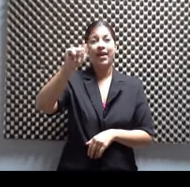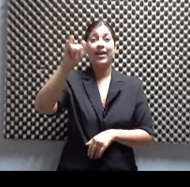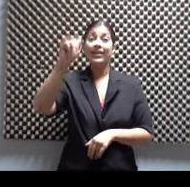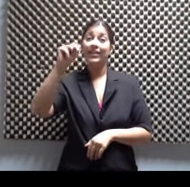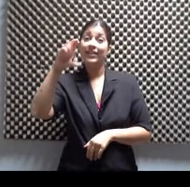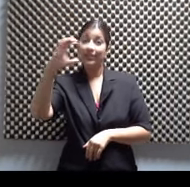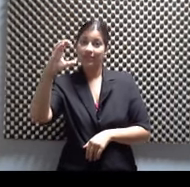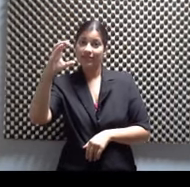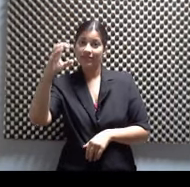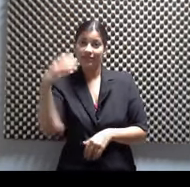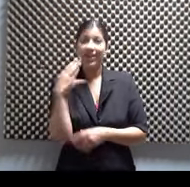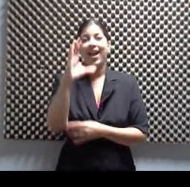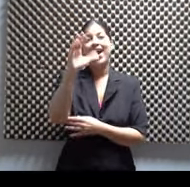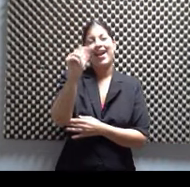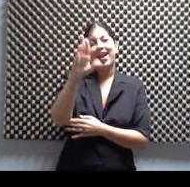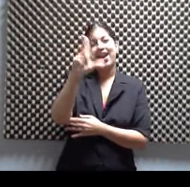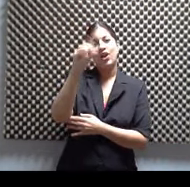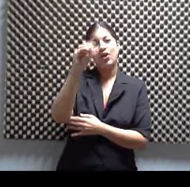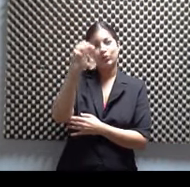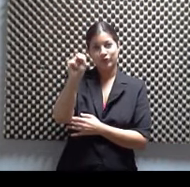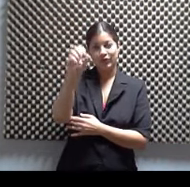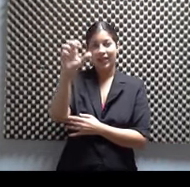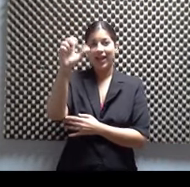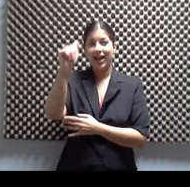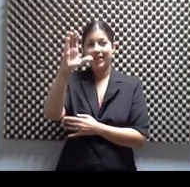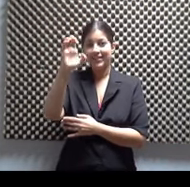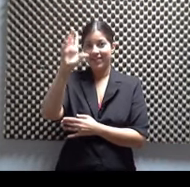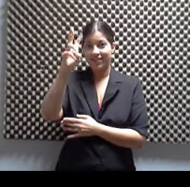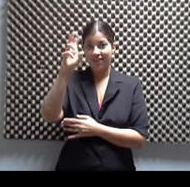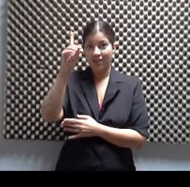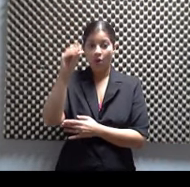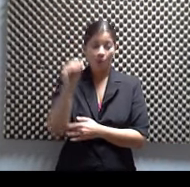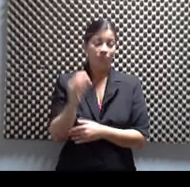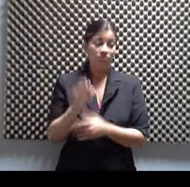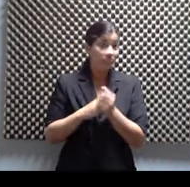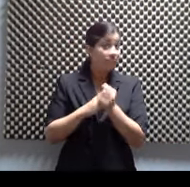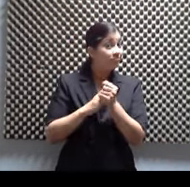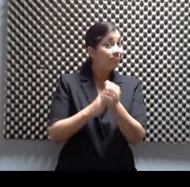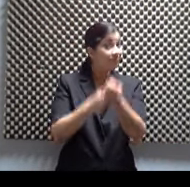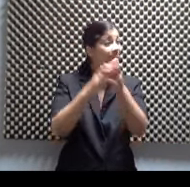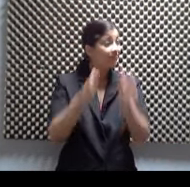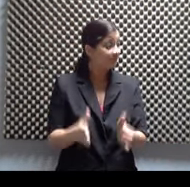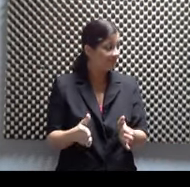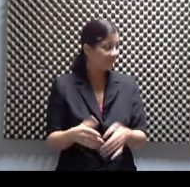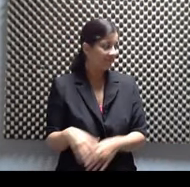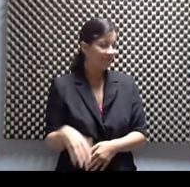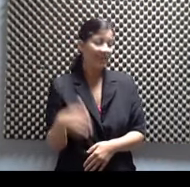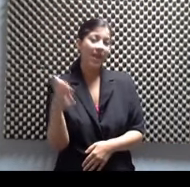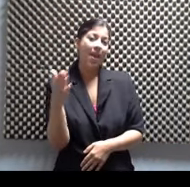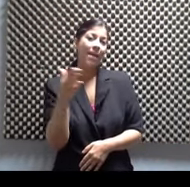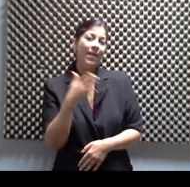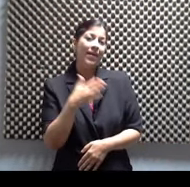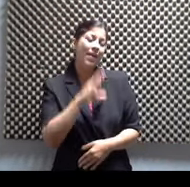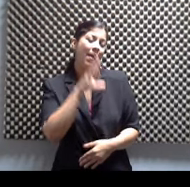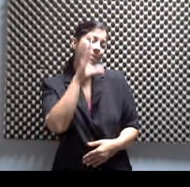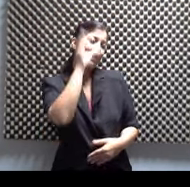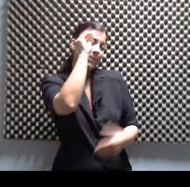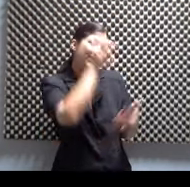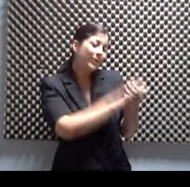amiguito, Carlos Acevedo, que dirige. Que también lo dirige, mi yerno. Exacto. Porque tanto adoro que yo digo que, que él raya, él